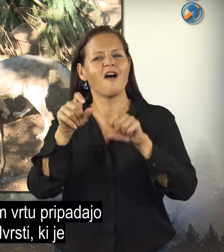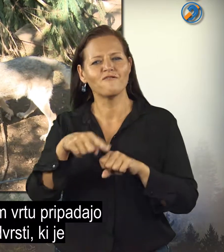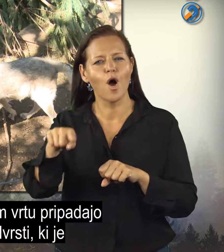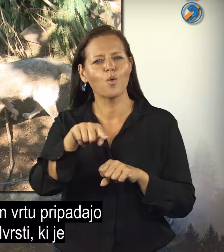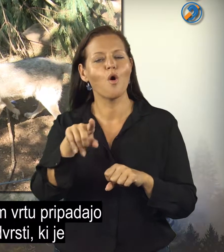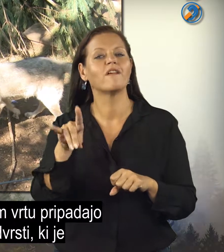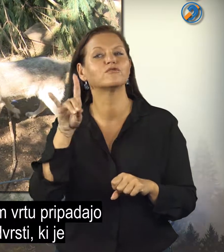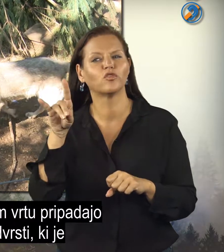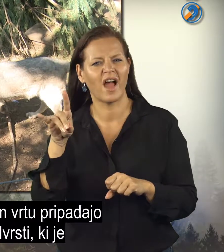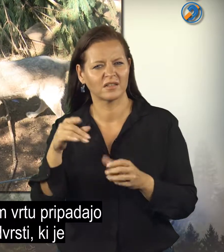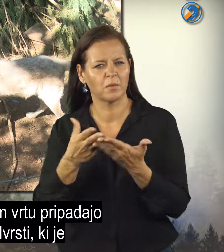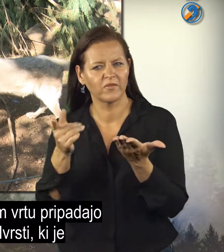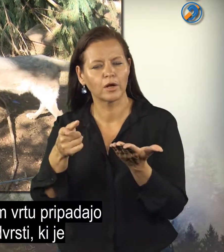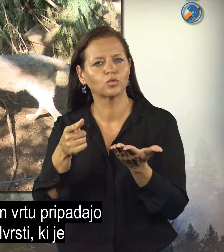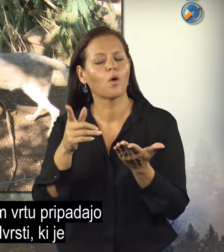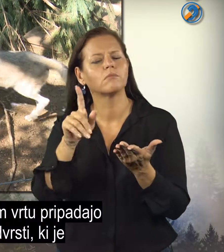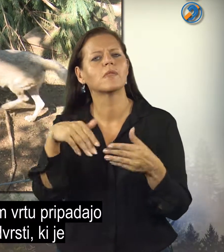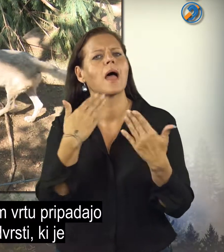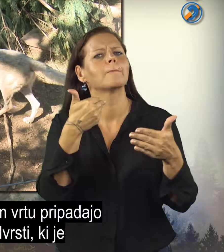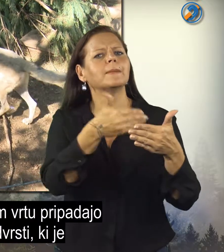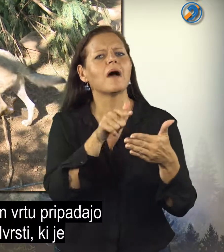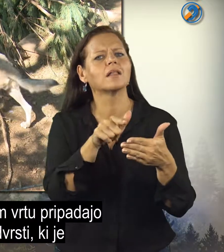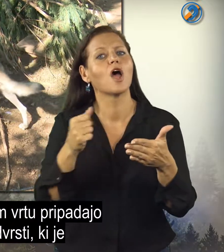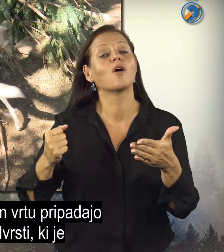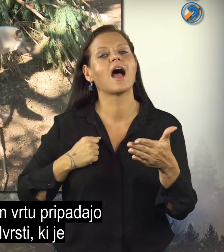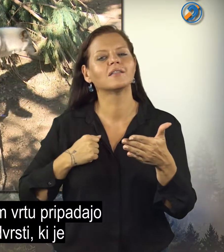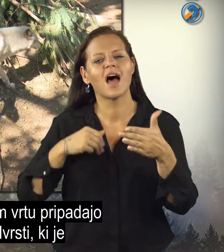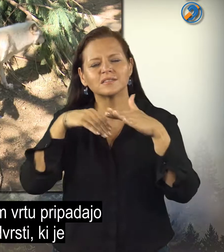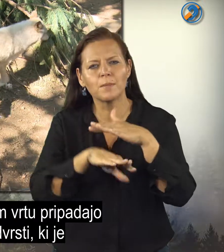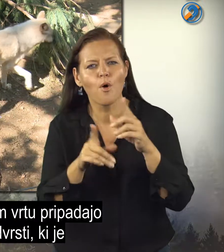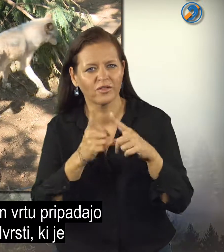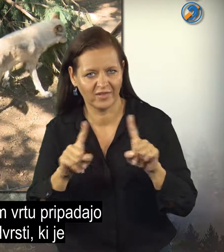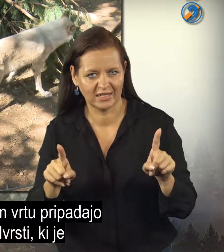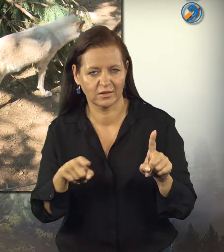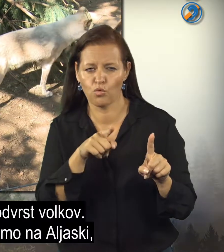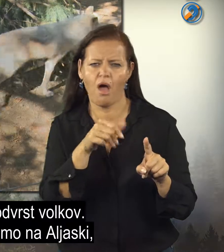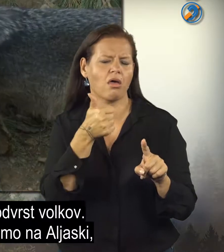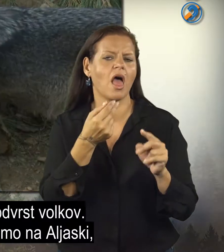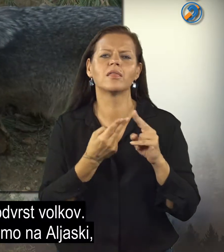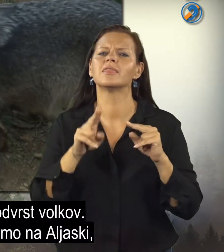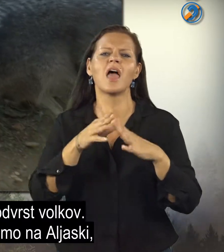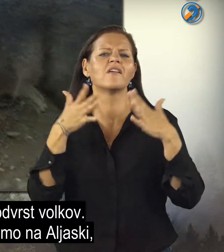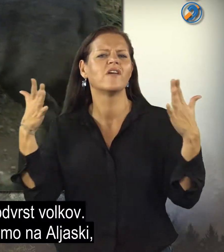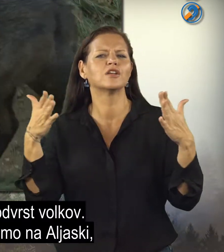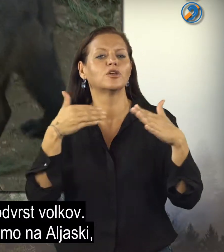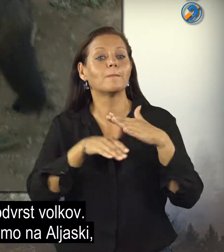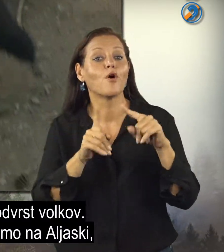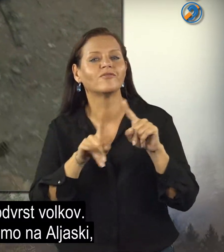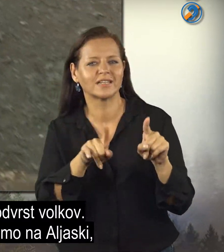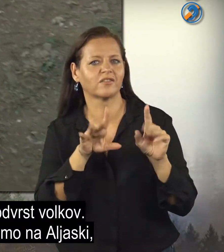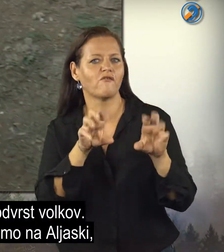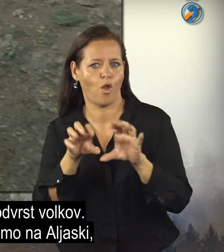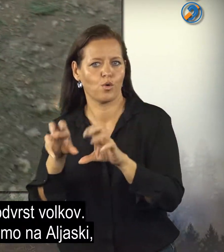Volkovi v živalskem vrtu pripadajo kanadski podvrsti, ki je ena največjih podvrst vovkov.